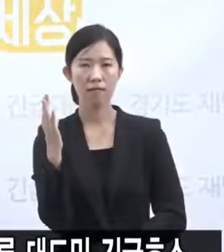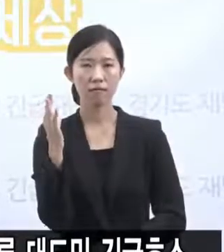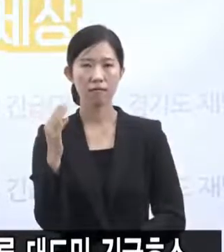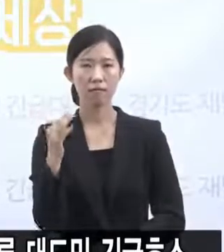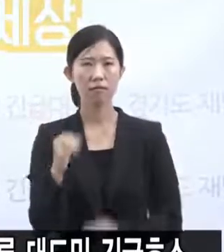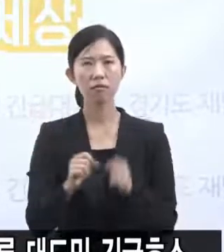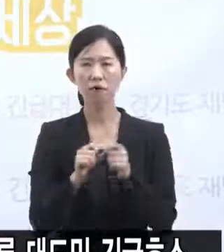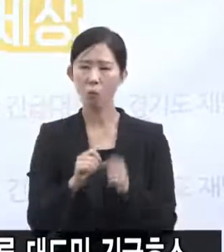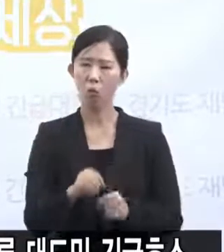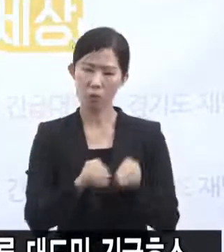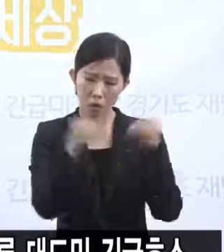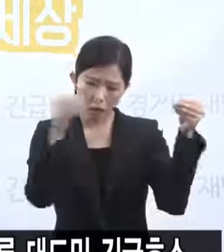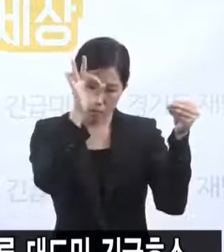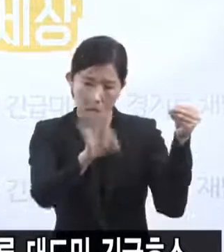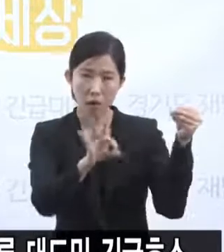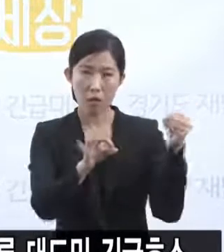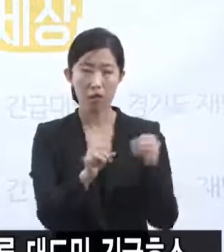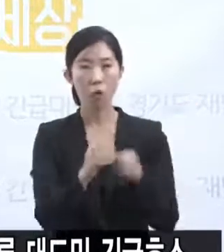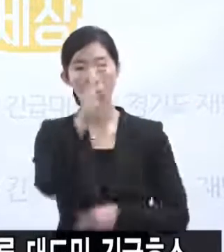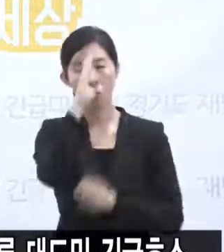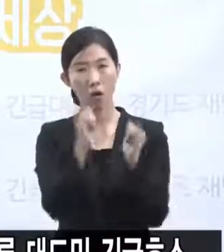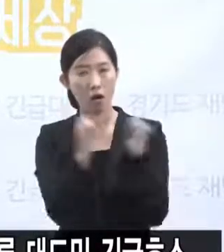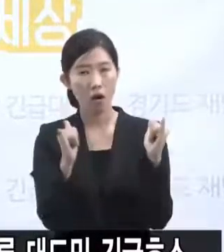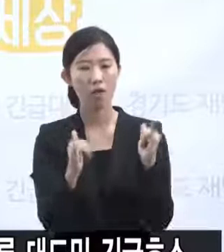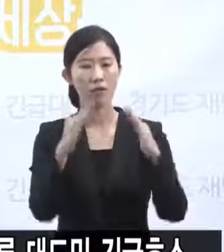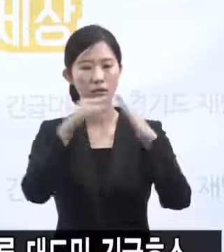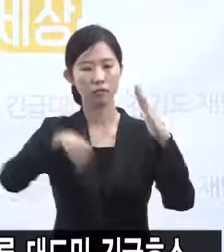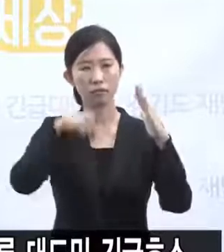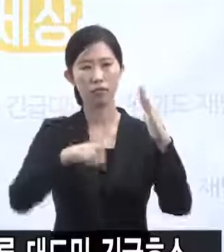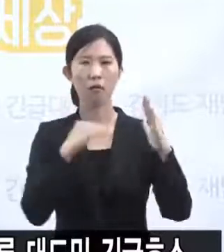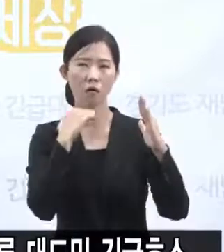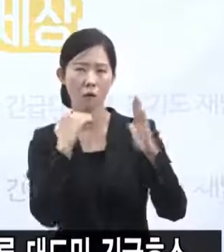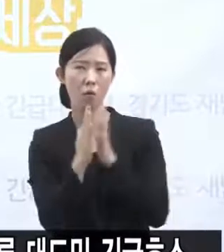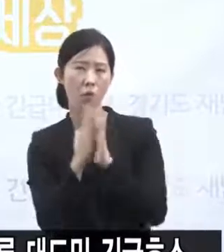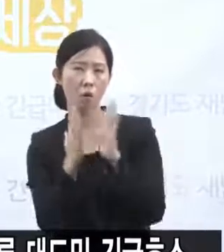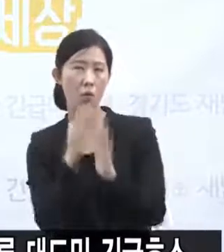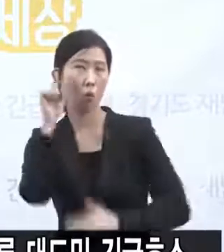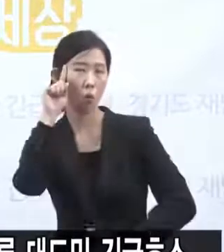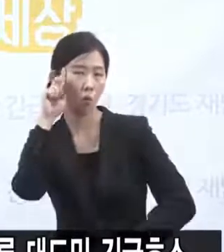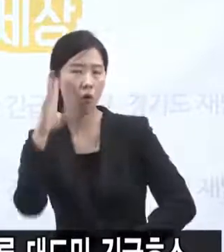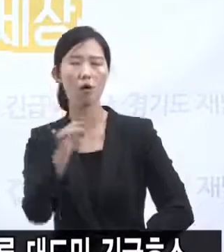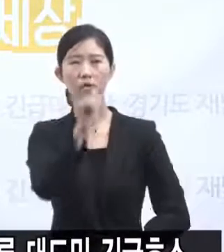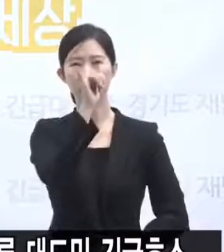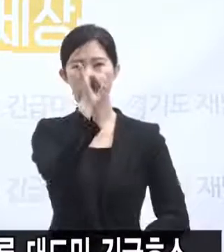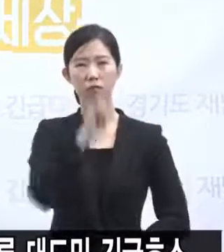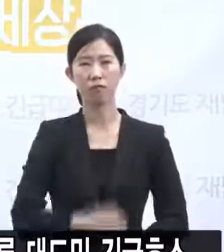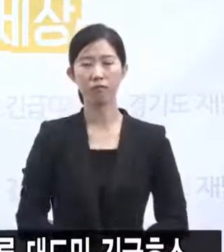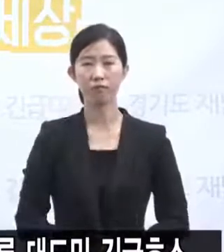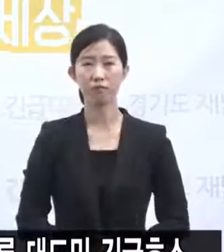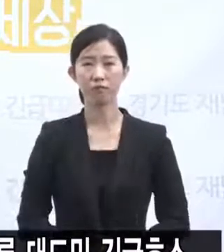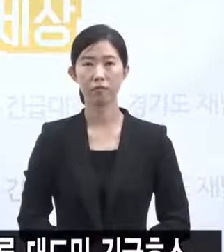환자들이 가정에서 수일간 대기해야 했습니다. 실제 현실도 불행위